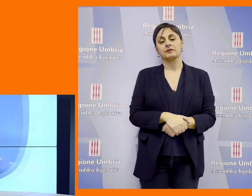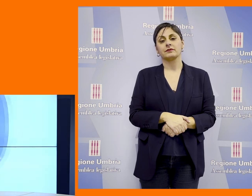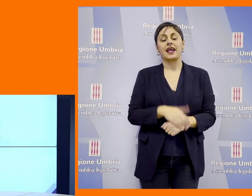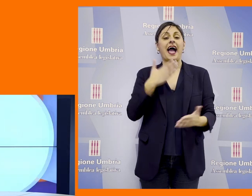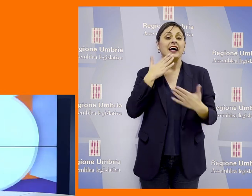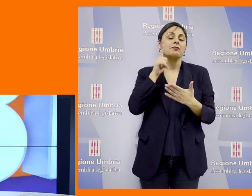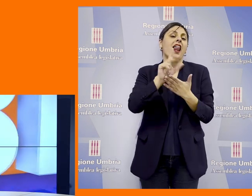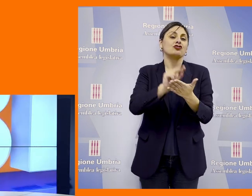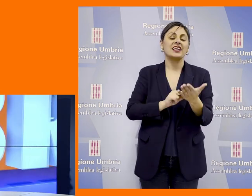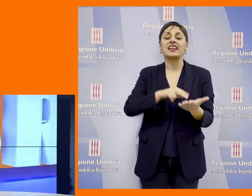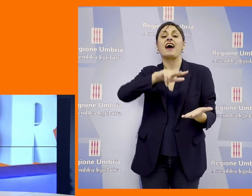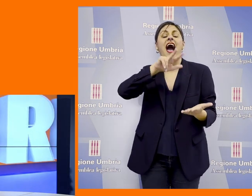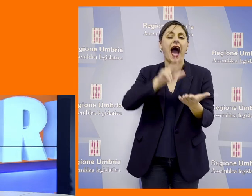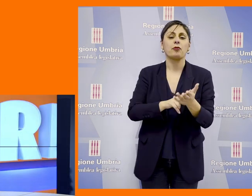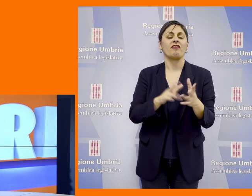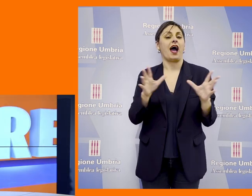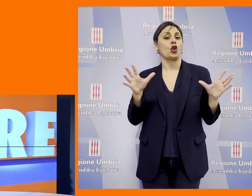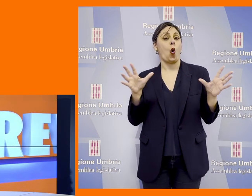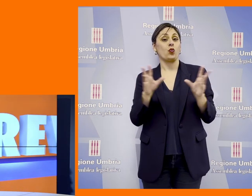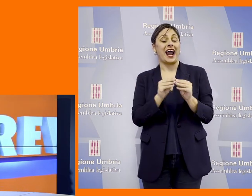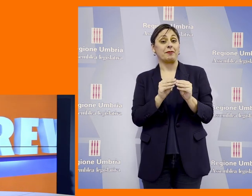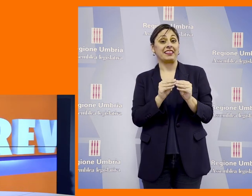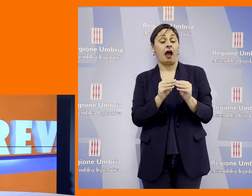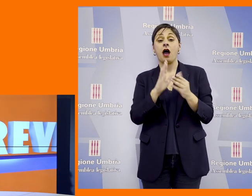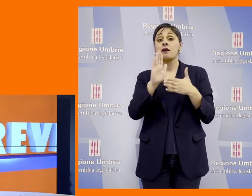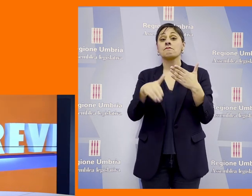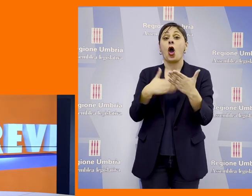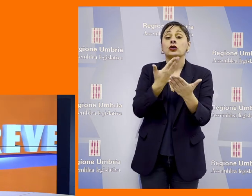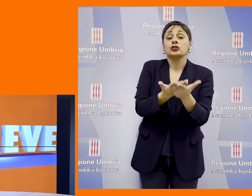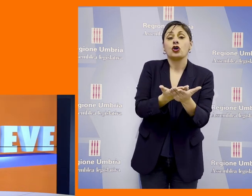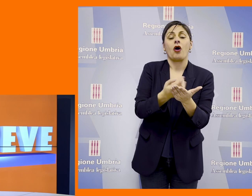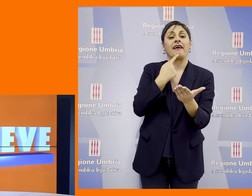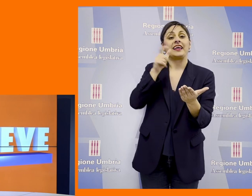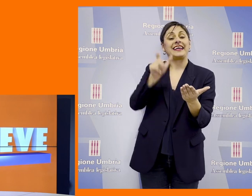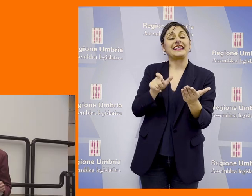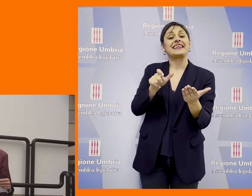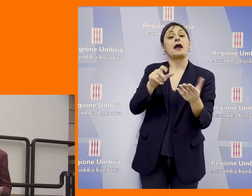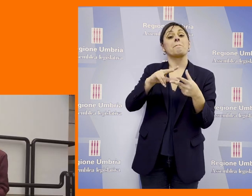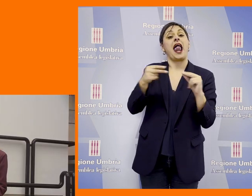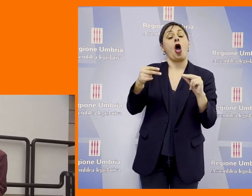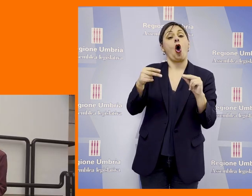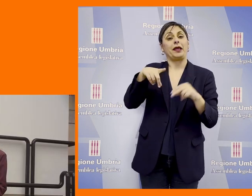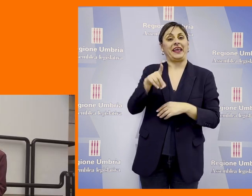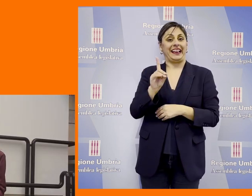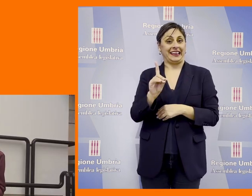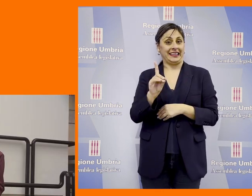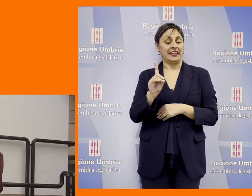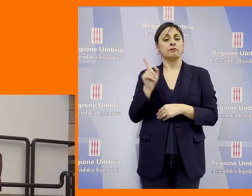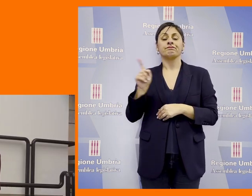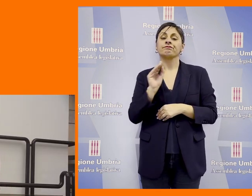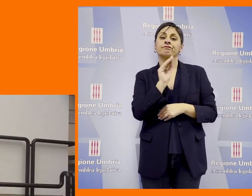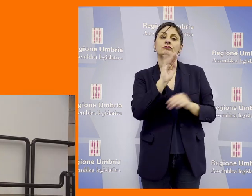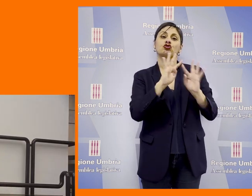l'assemblea legislativa ha approvato alla unanimità una mozione presentata da Simona Meloni del Partito